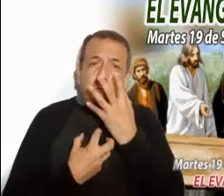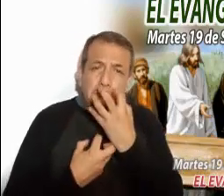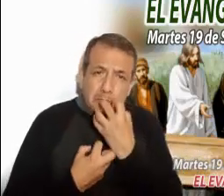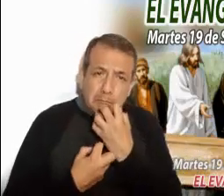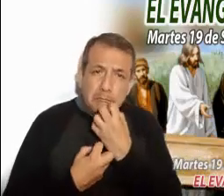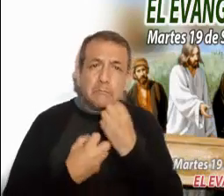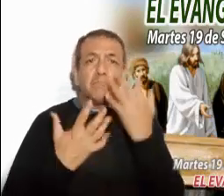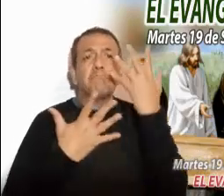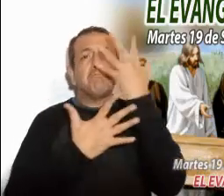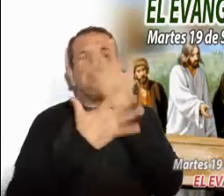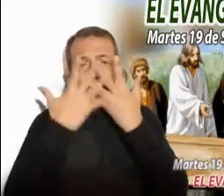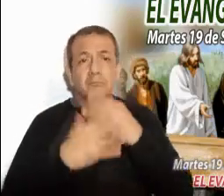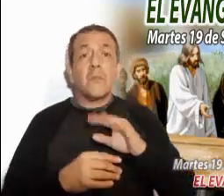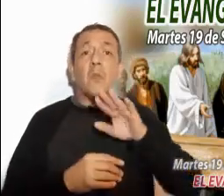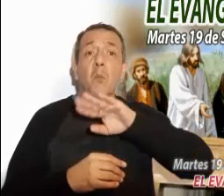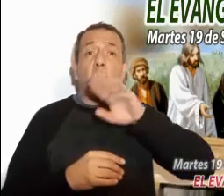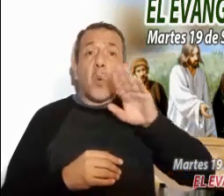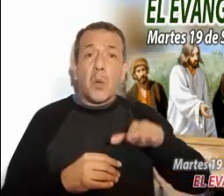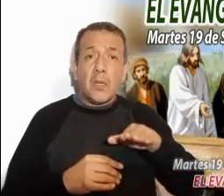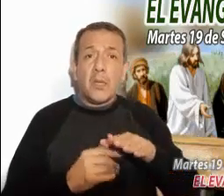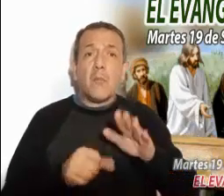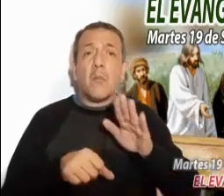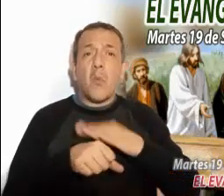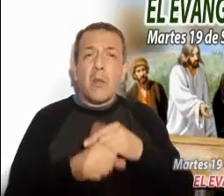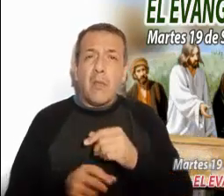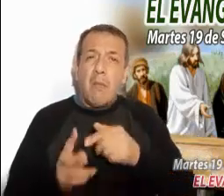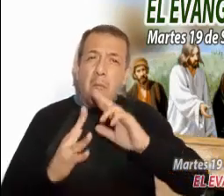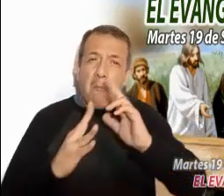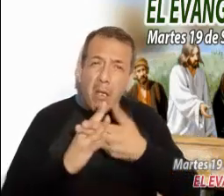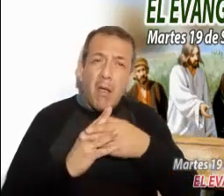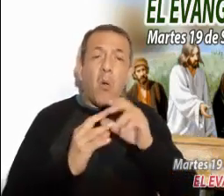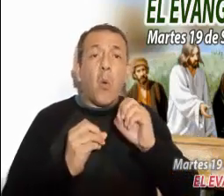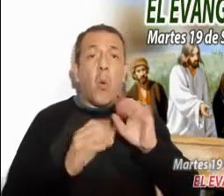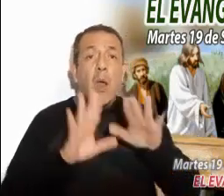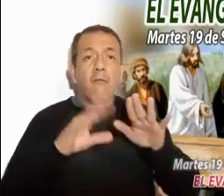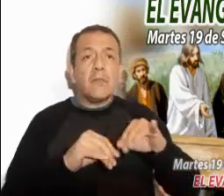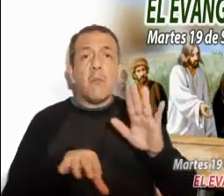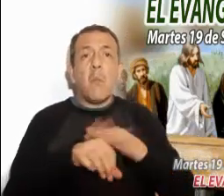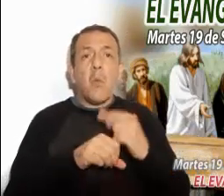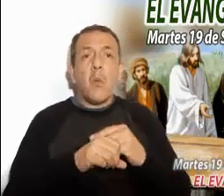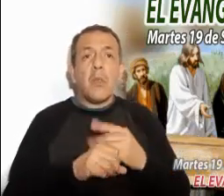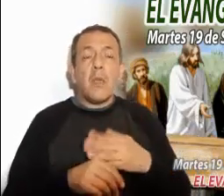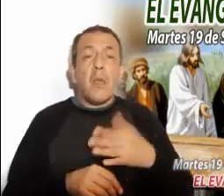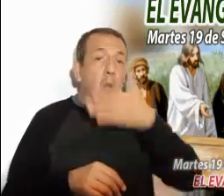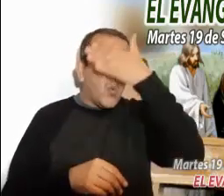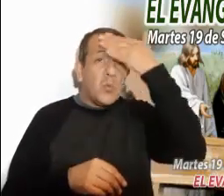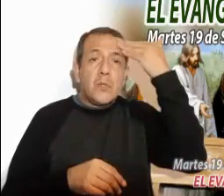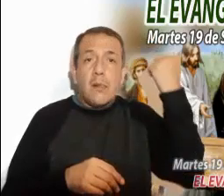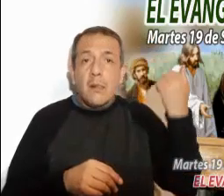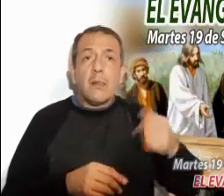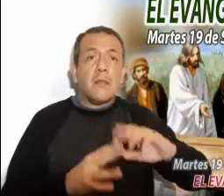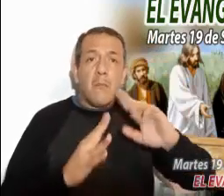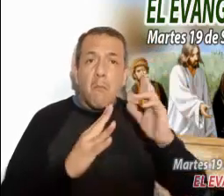la muerte violenta, muchas veces como daño colateral o como víctima inocente, nos produce un